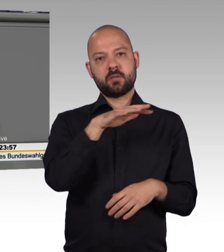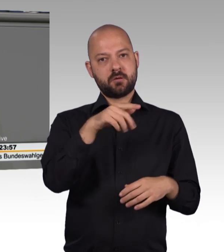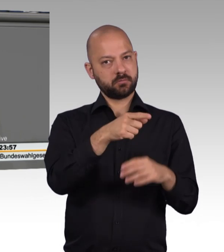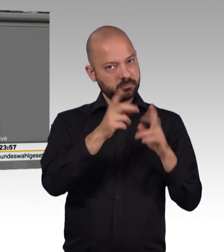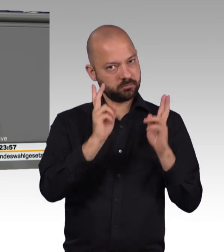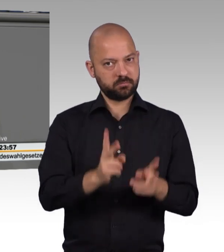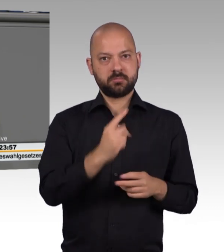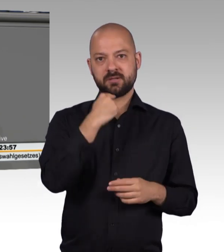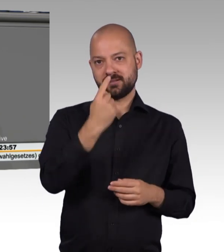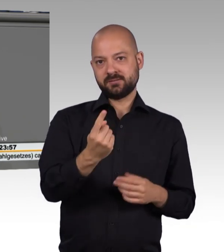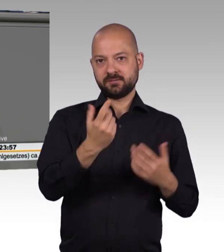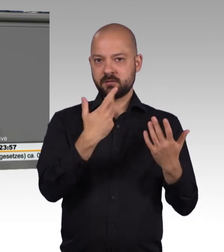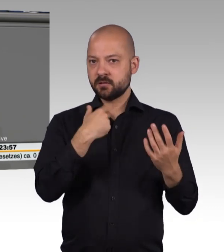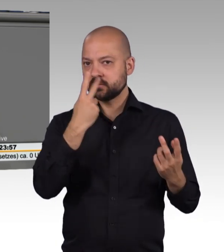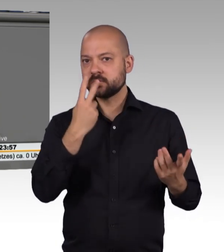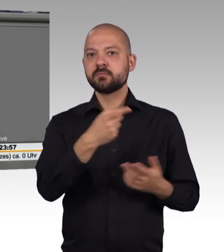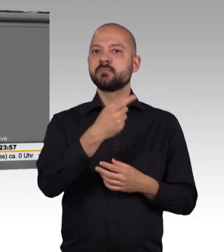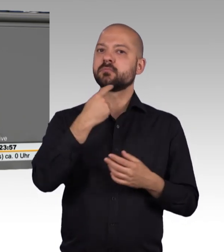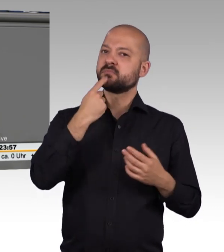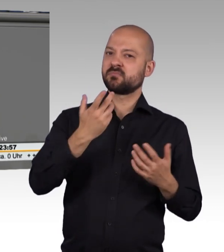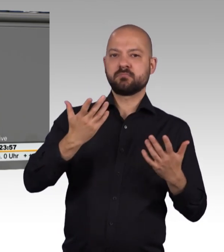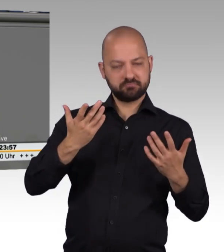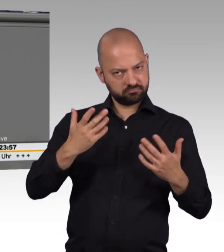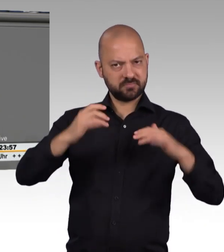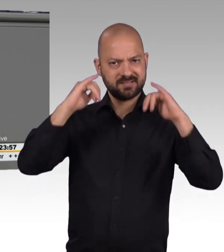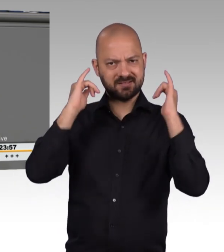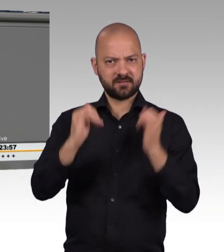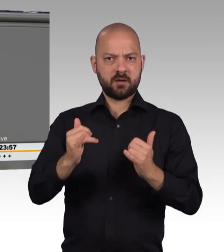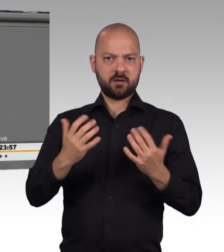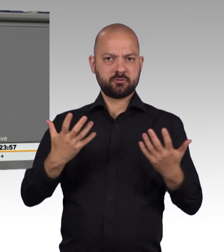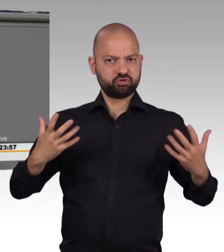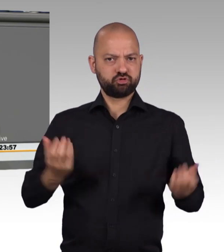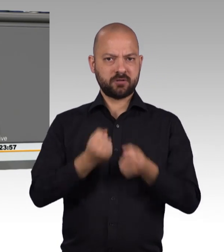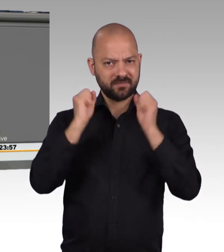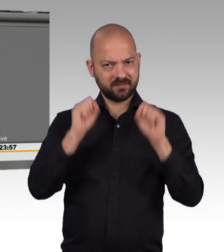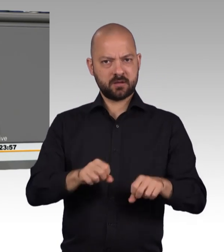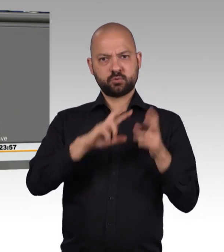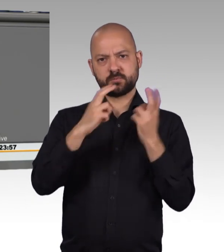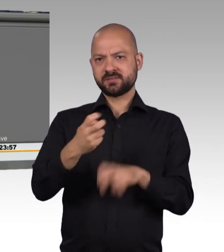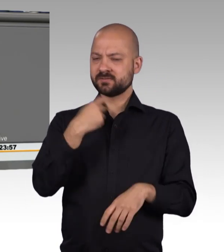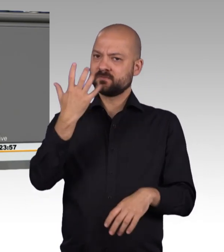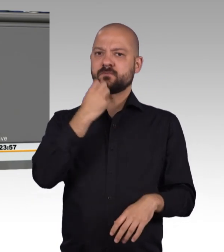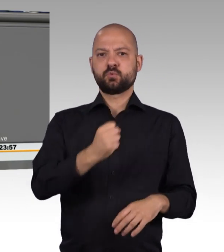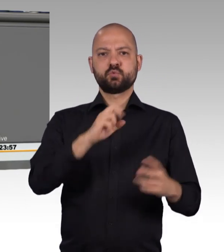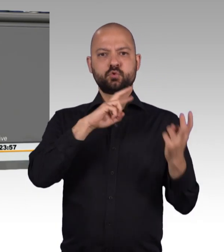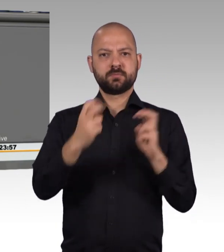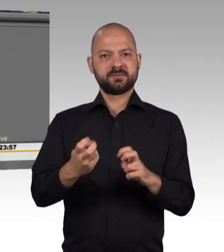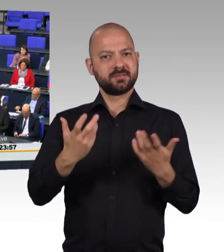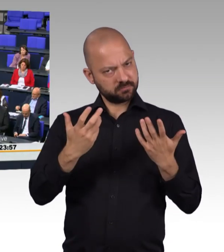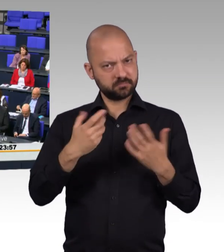das ist leistbar, ja, das ist schaffbar, auch wir wollen das anpacken, dass die Menschen am 26. Mai wählen können. Damit sollten